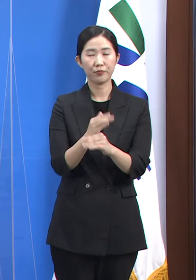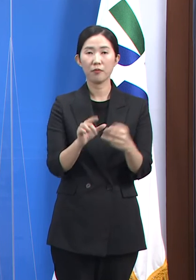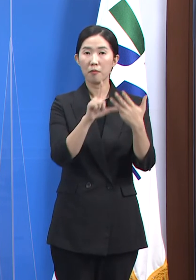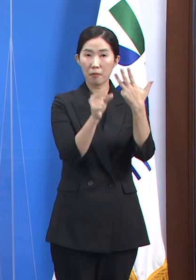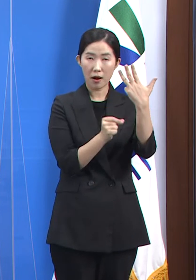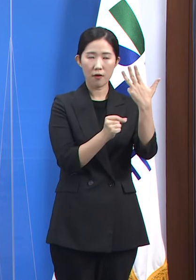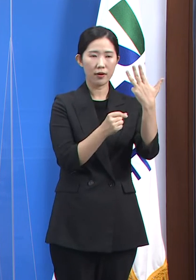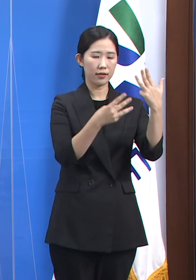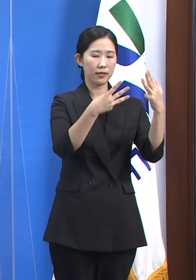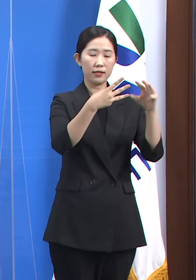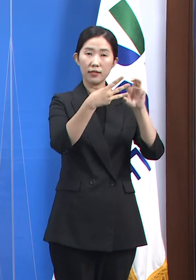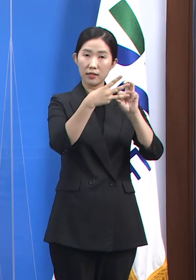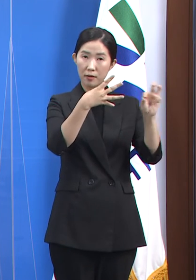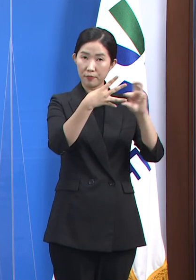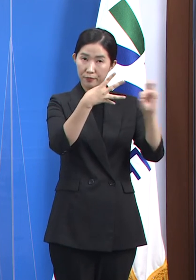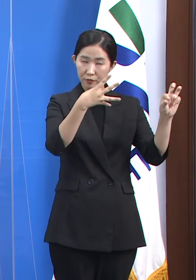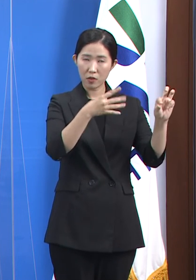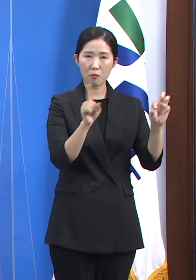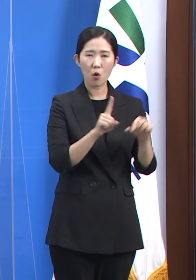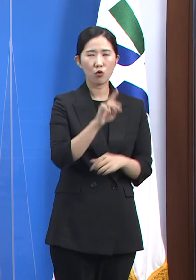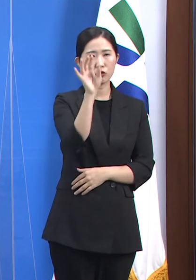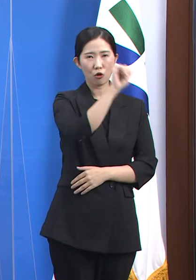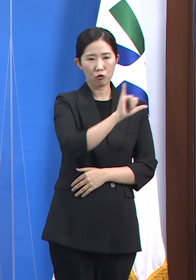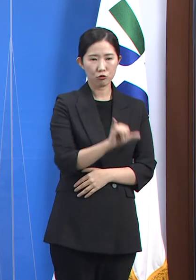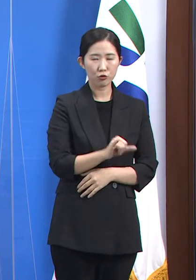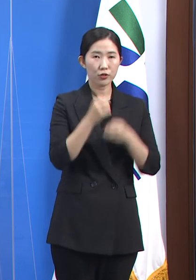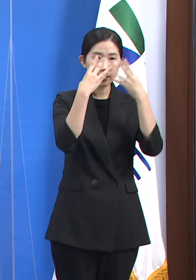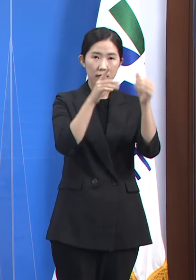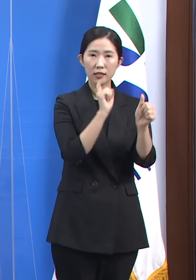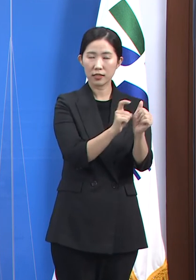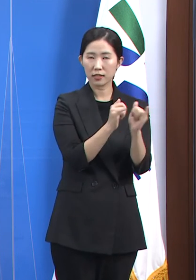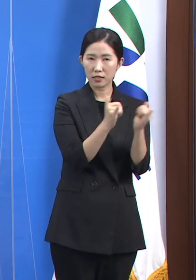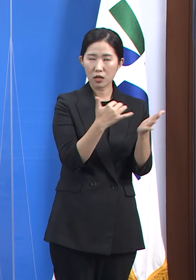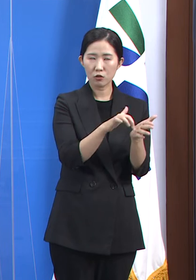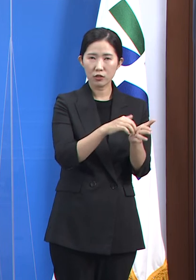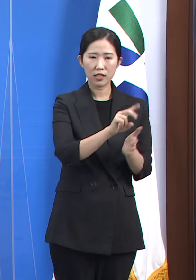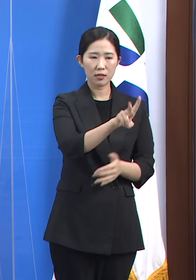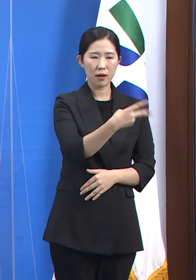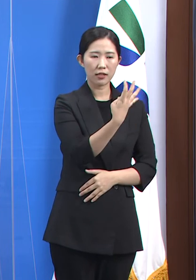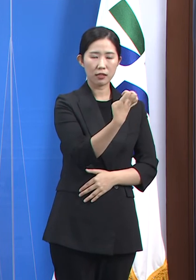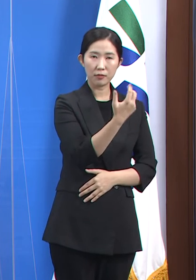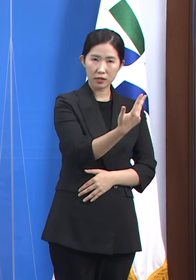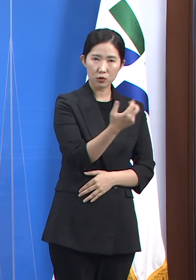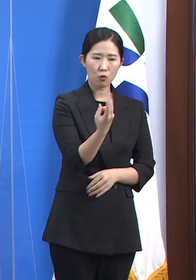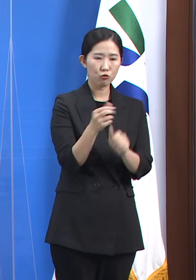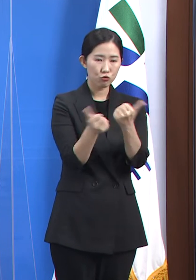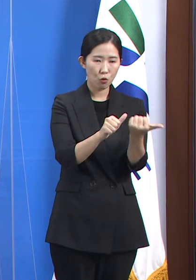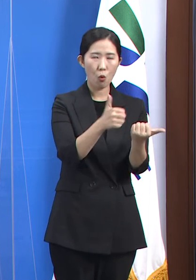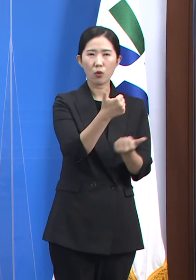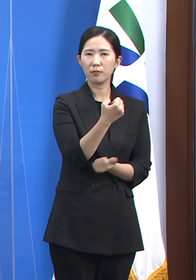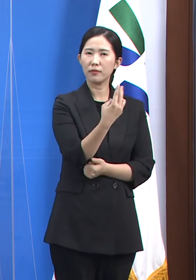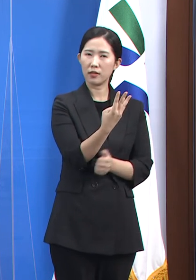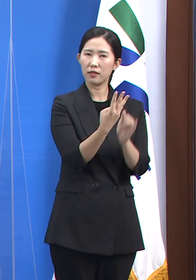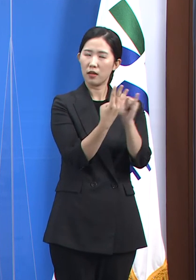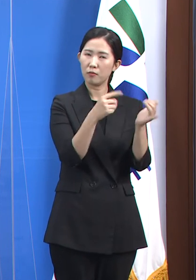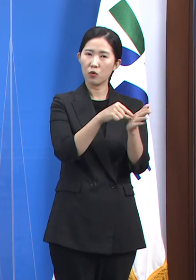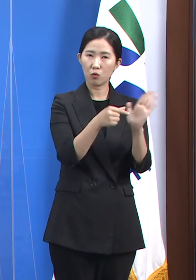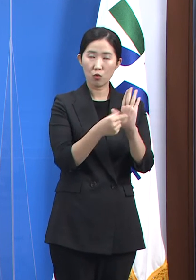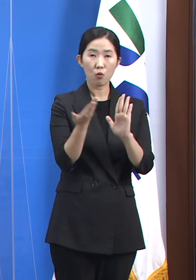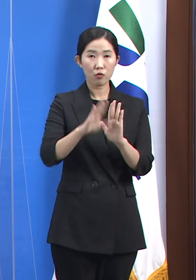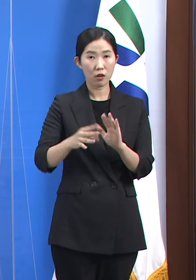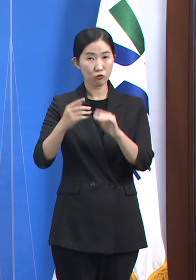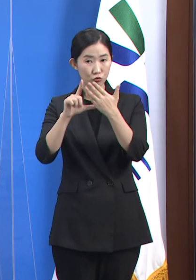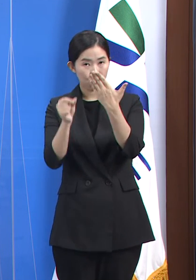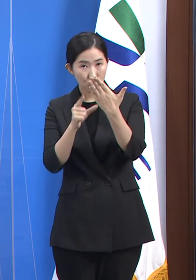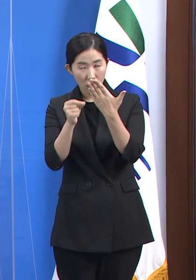3주차에 전국의 신규 중증 환자는 247명, 사망자는 54명이었던 반면 9월 3주차에는